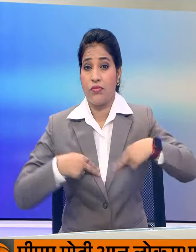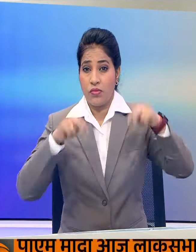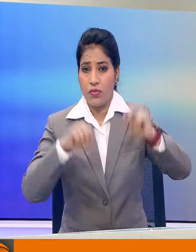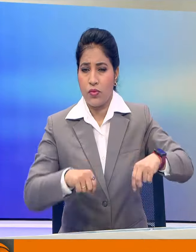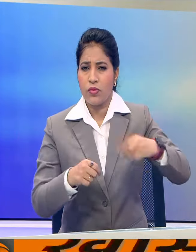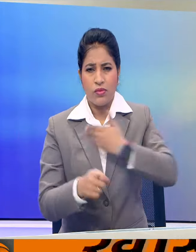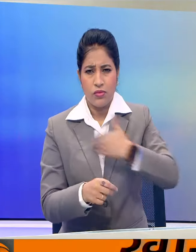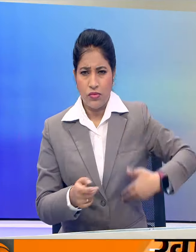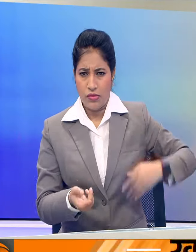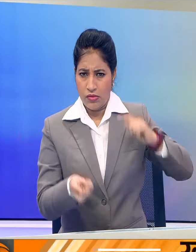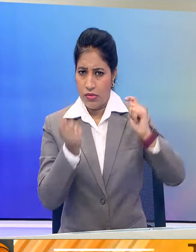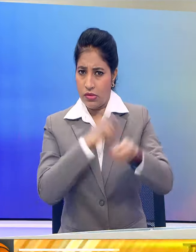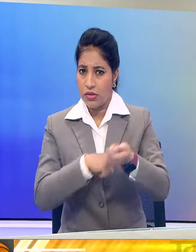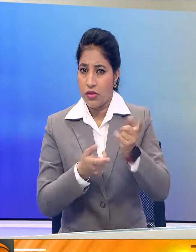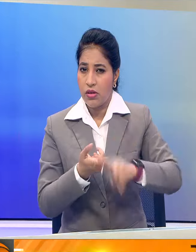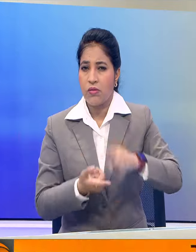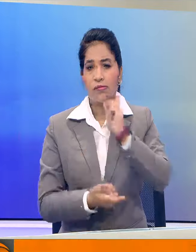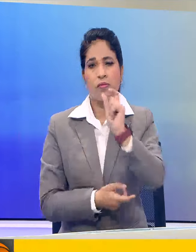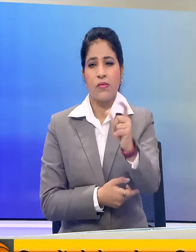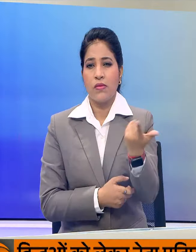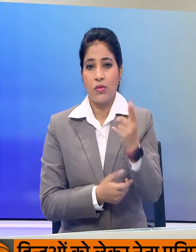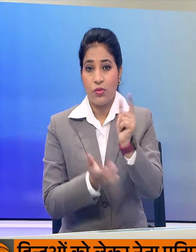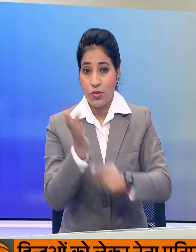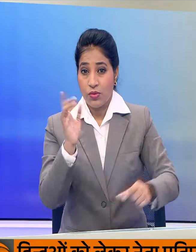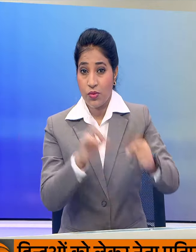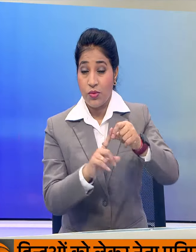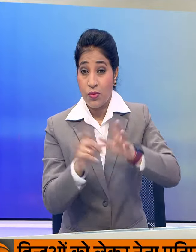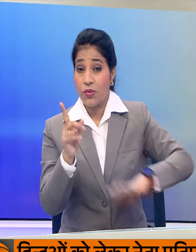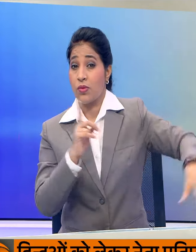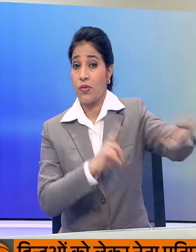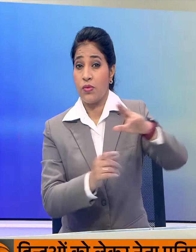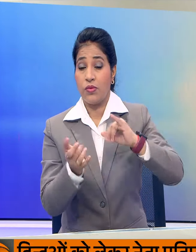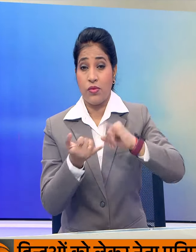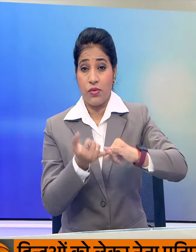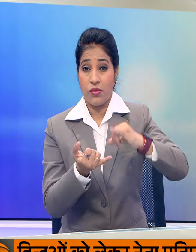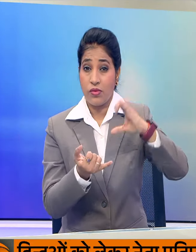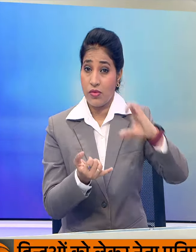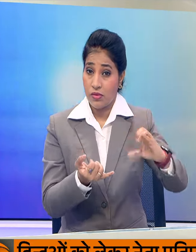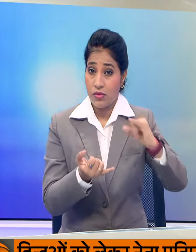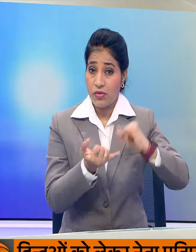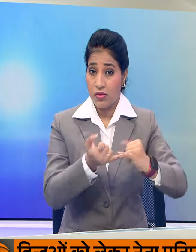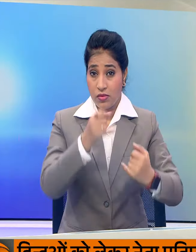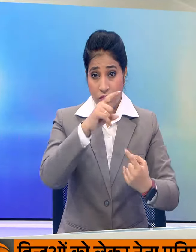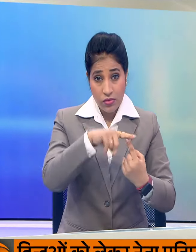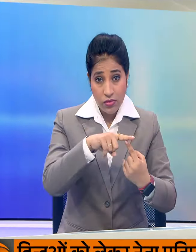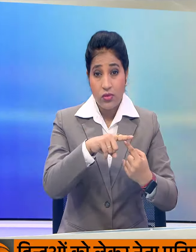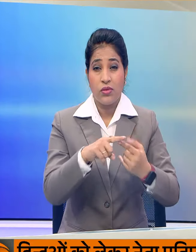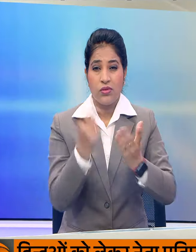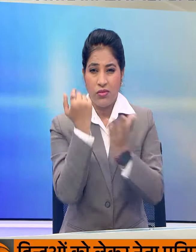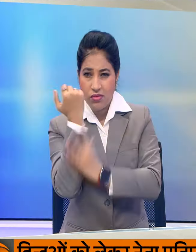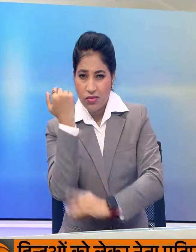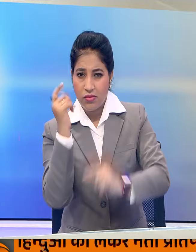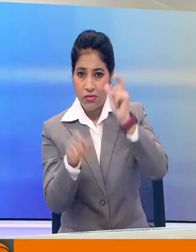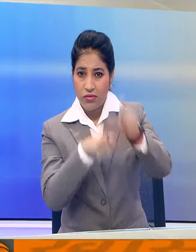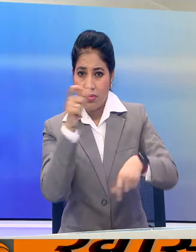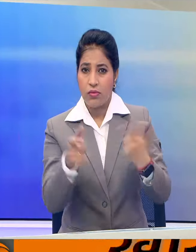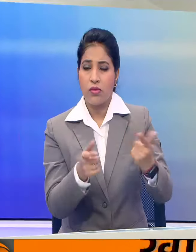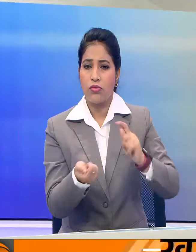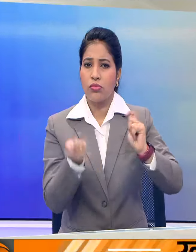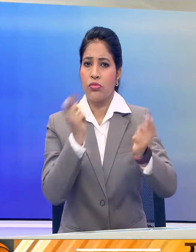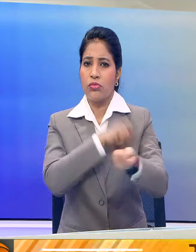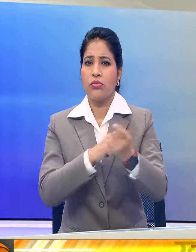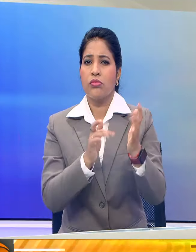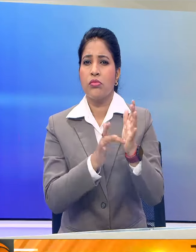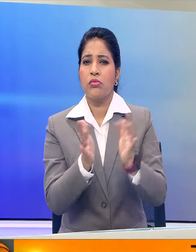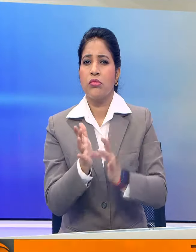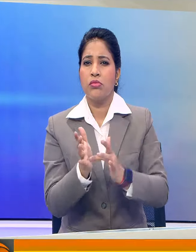एक मामले में सुनवाई करते वे कहा कि पूरे उत्तर प्रदेश में SCST और आर्थिक रूप से गरीब व्यक्तियों का इसाई धर्म में